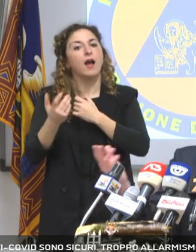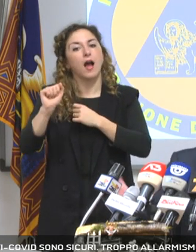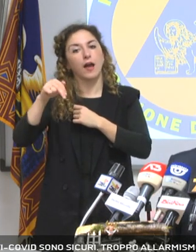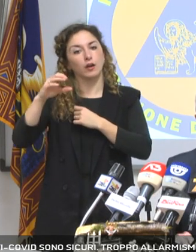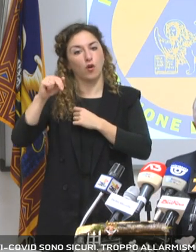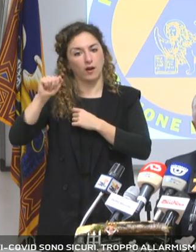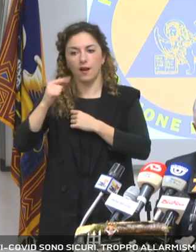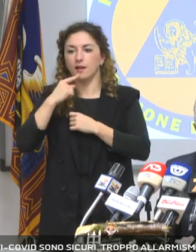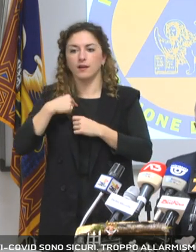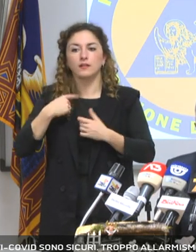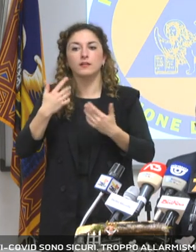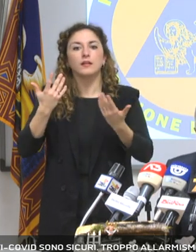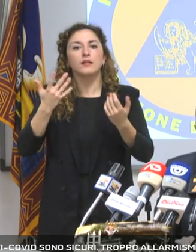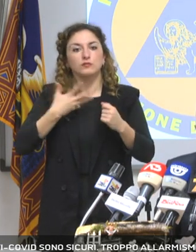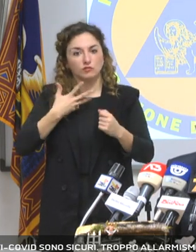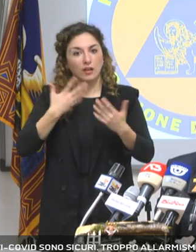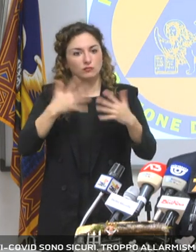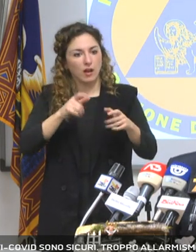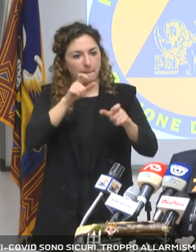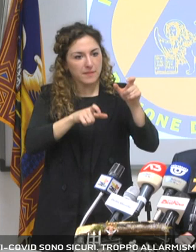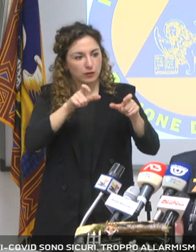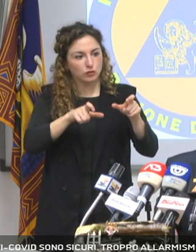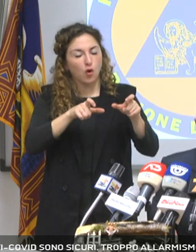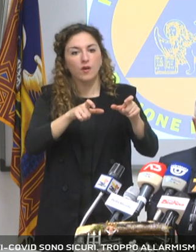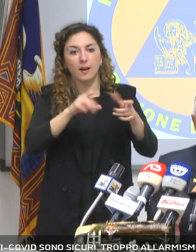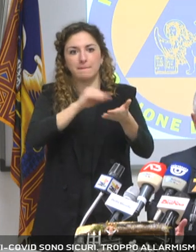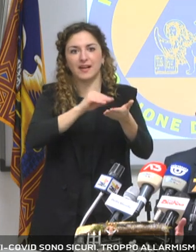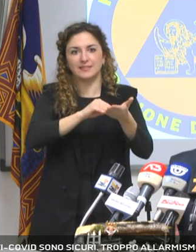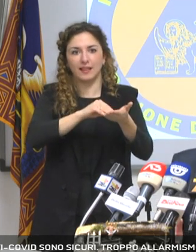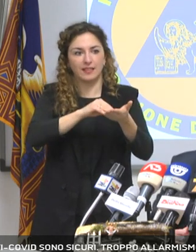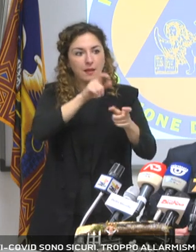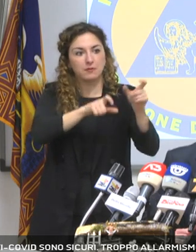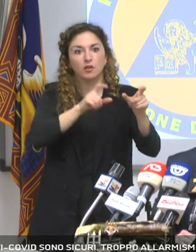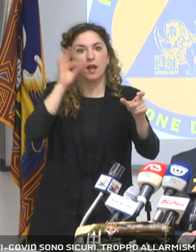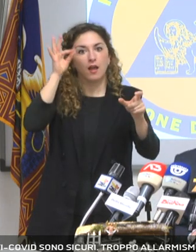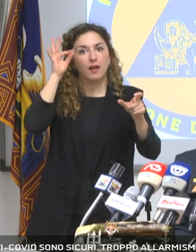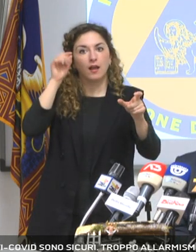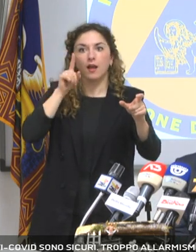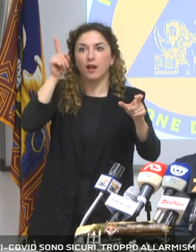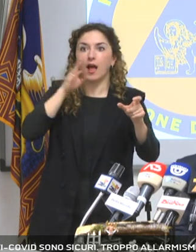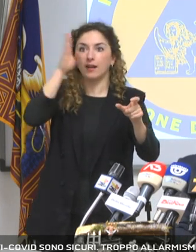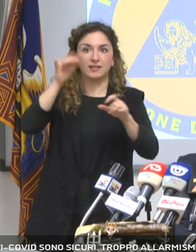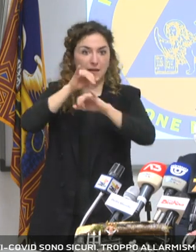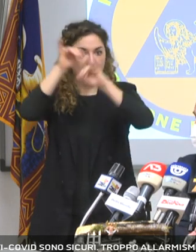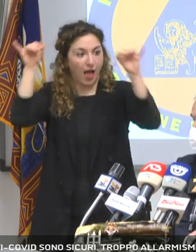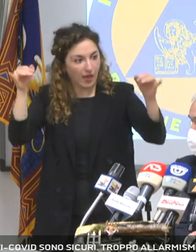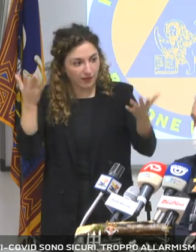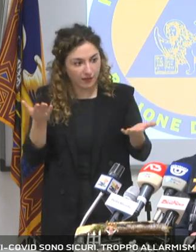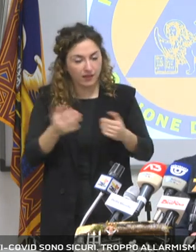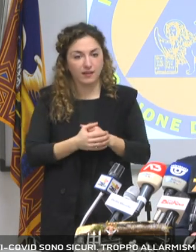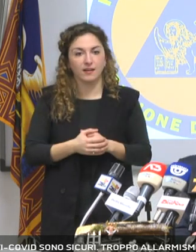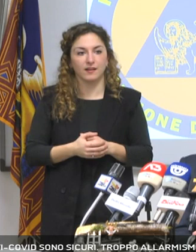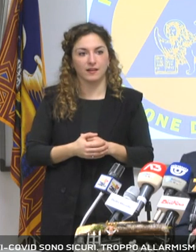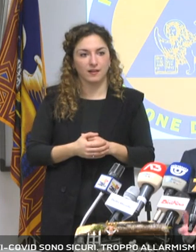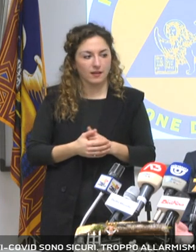soggetti che non sono mai andati in Inghilterra, va bene? Perché quindi la professoressa Bagnarelli, tanto per non